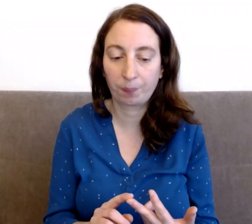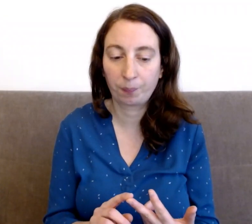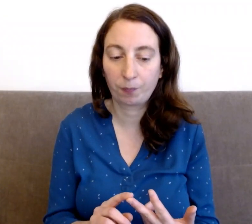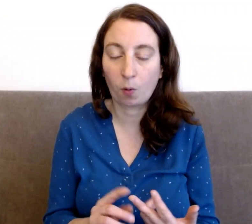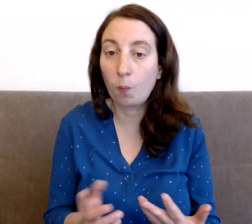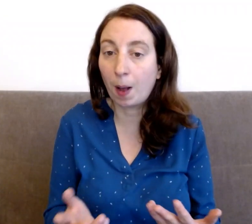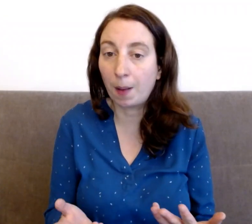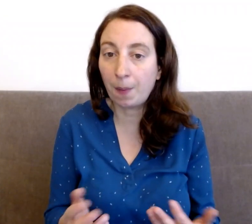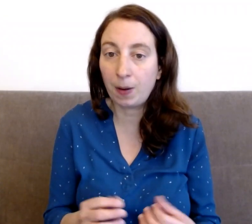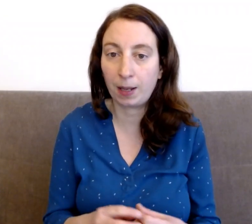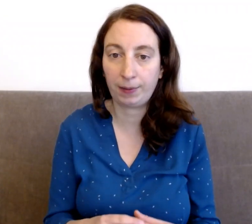ou pas à ma place,